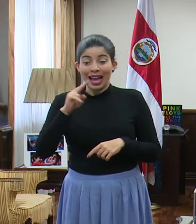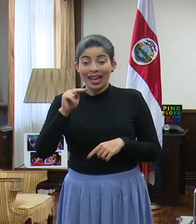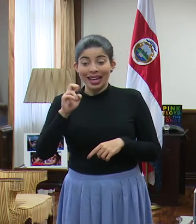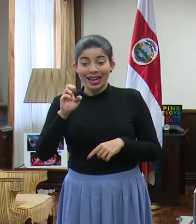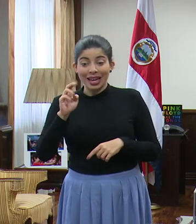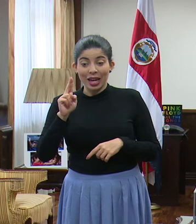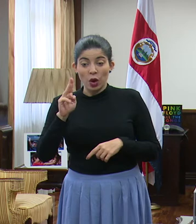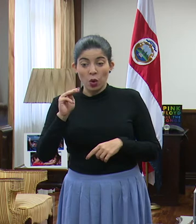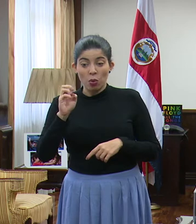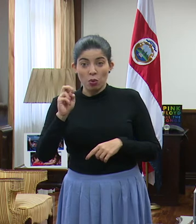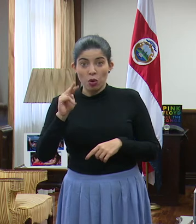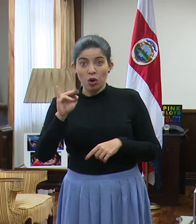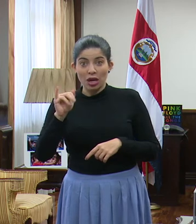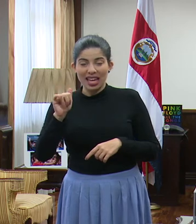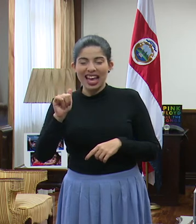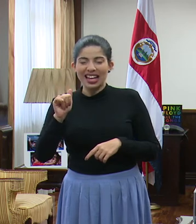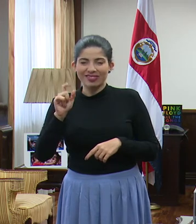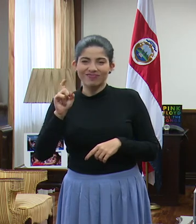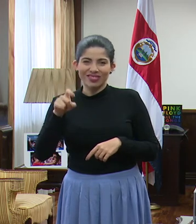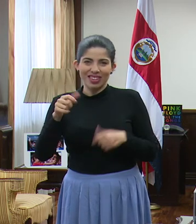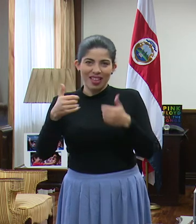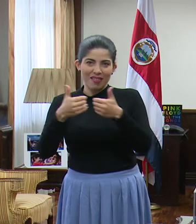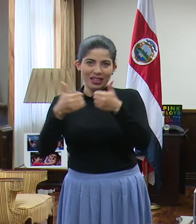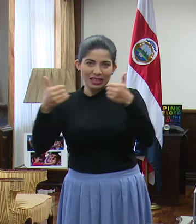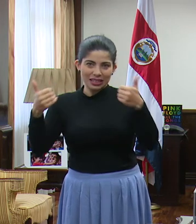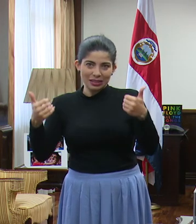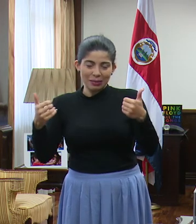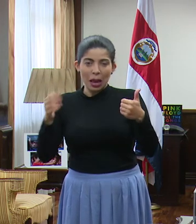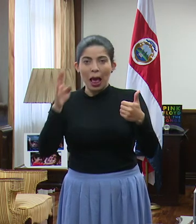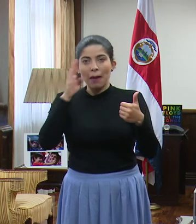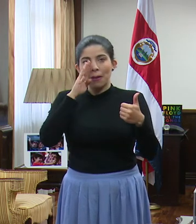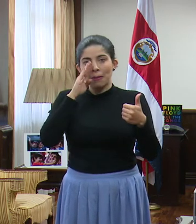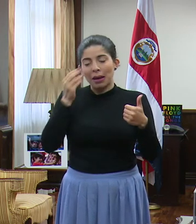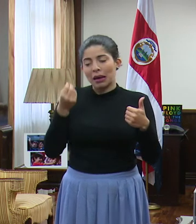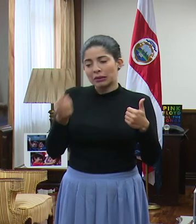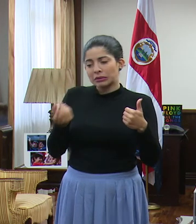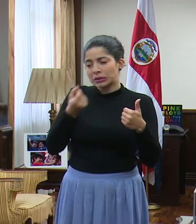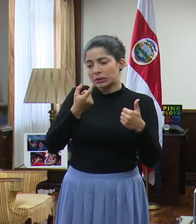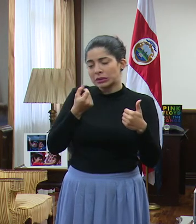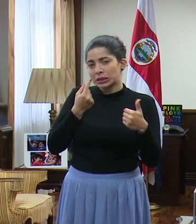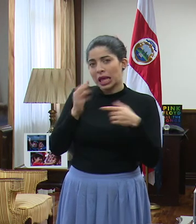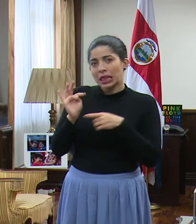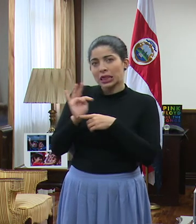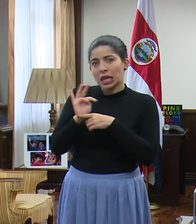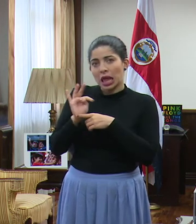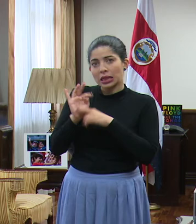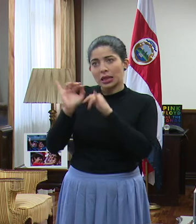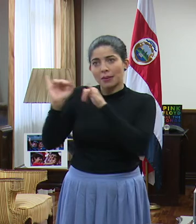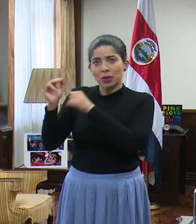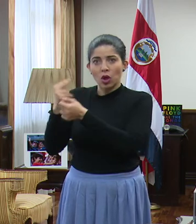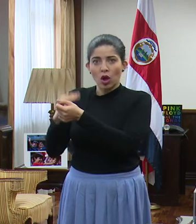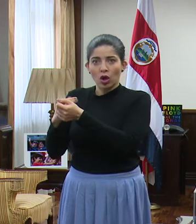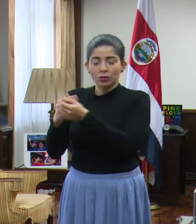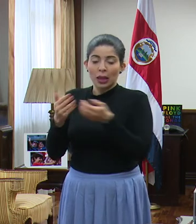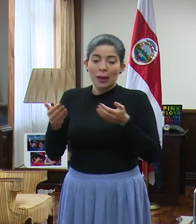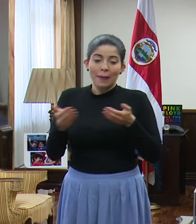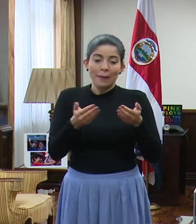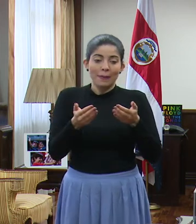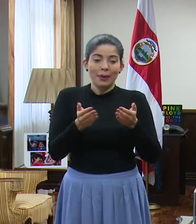probablemente haya que hacer separación y la mamá recibir tratamiento oportuno en un hospital mientras bebé